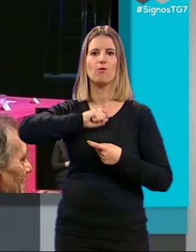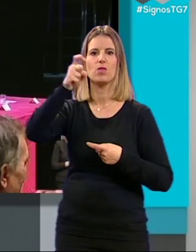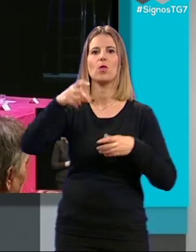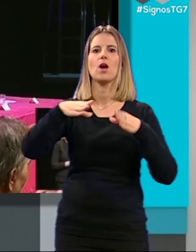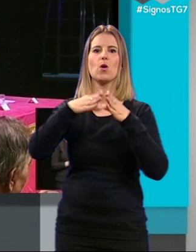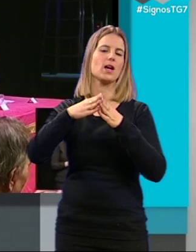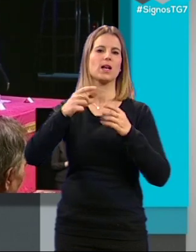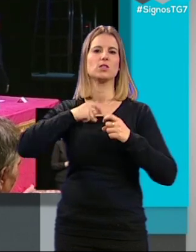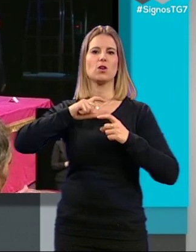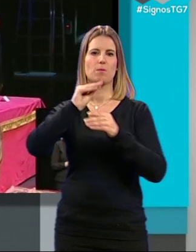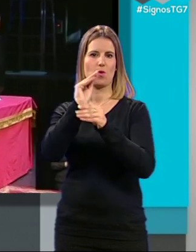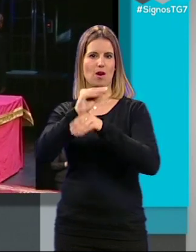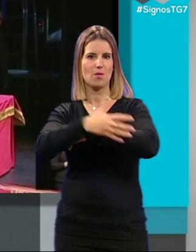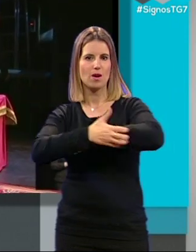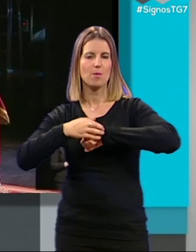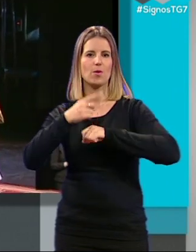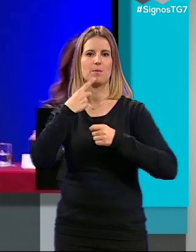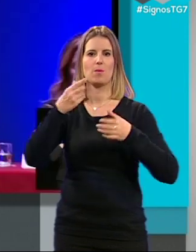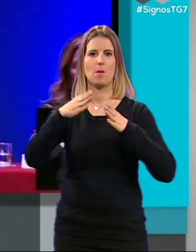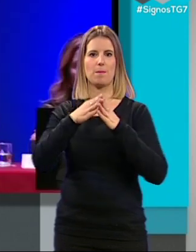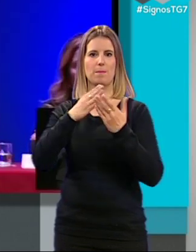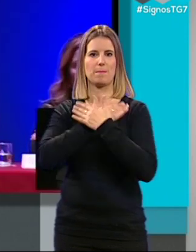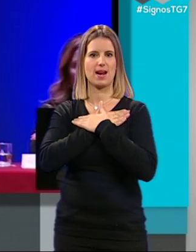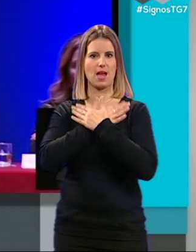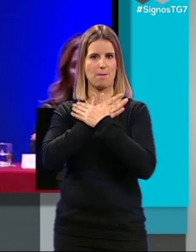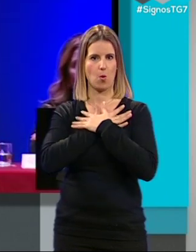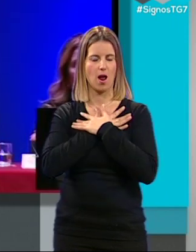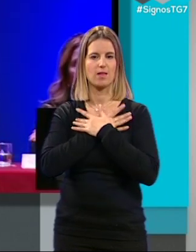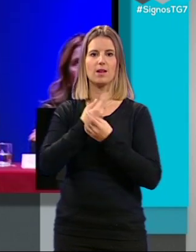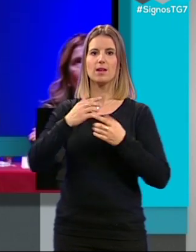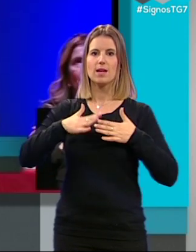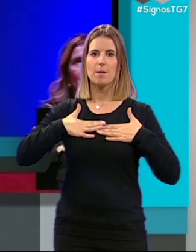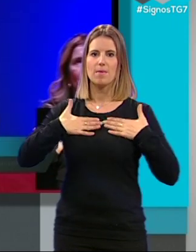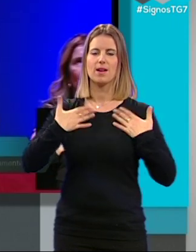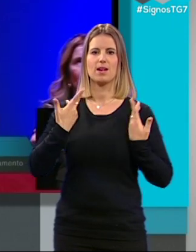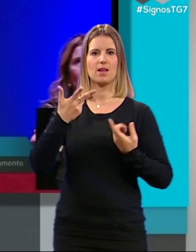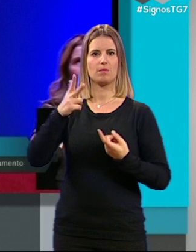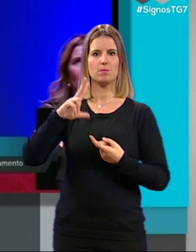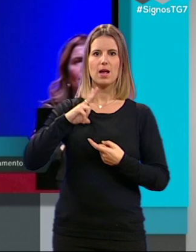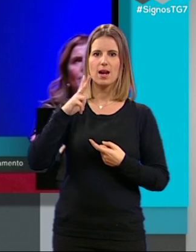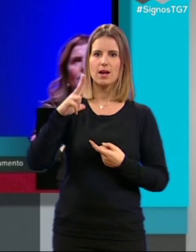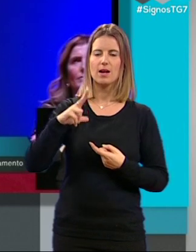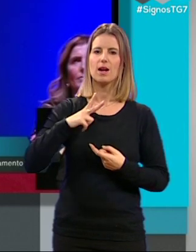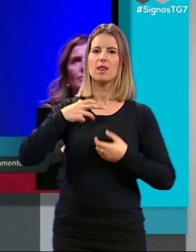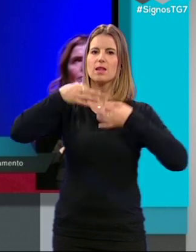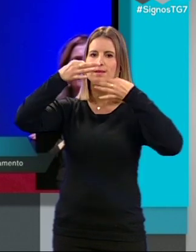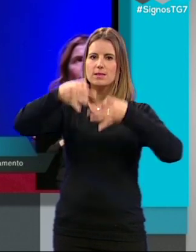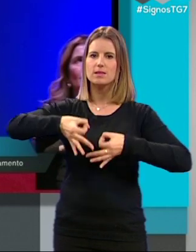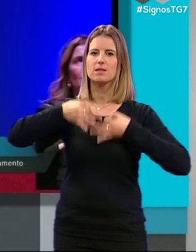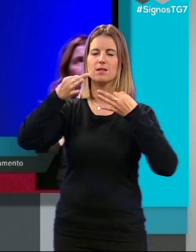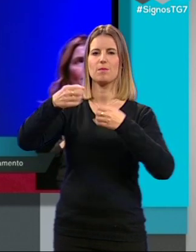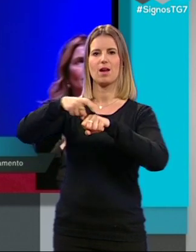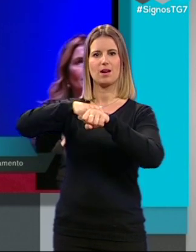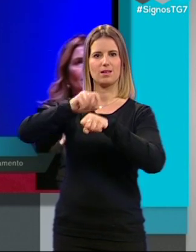Misioneras del Santísimo Sacramento y María Inmaculada. De esa alegría y elegancia que siempre la